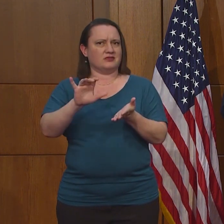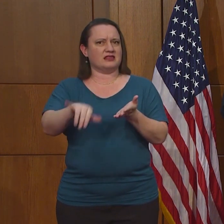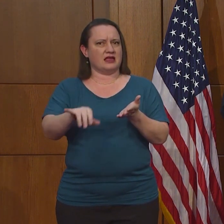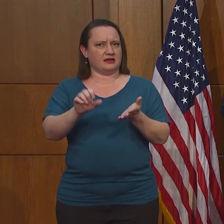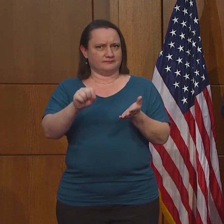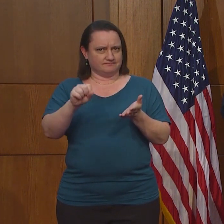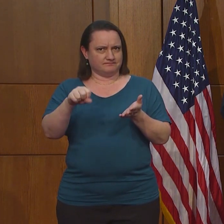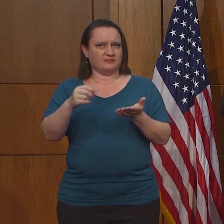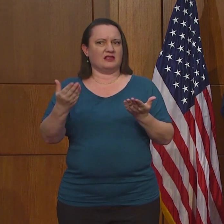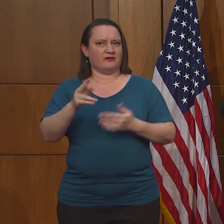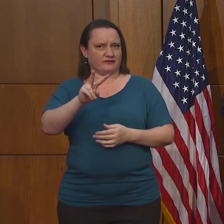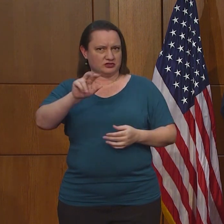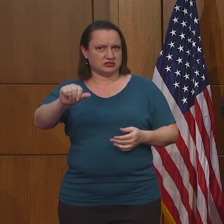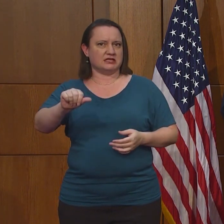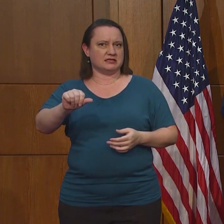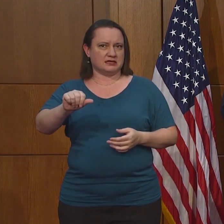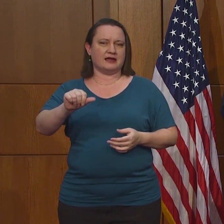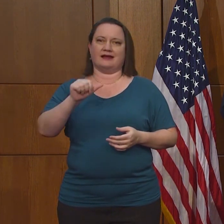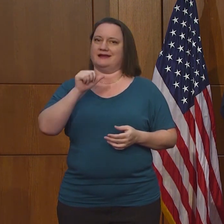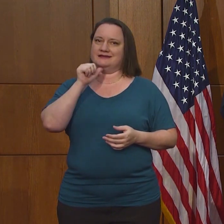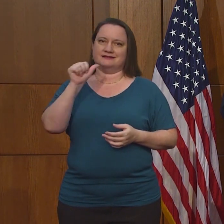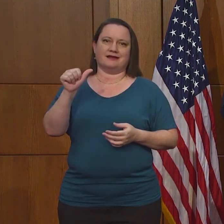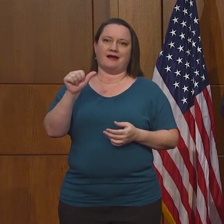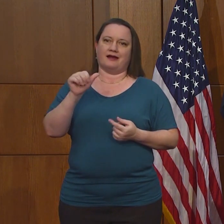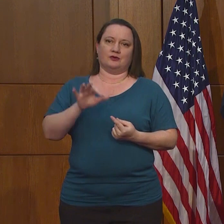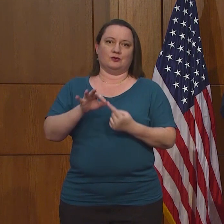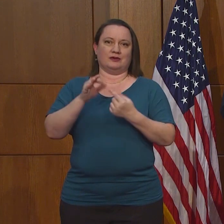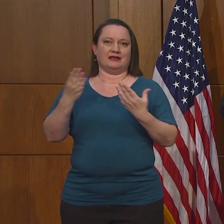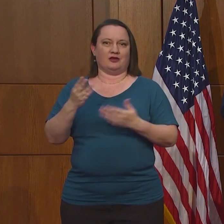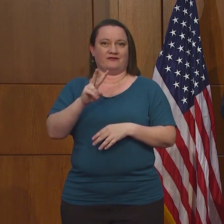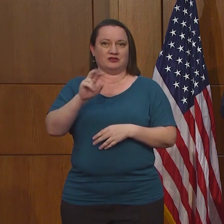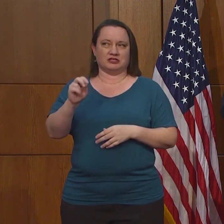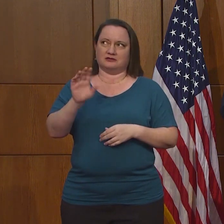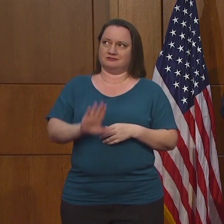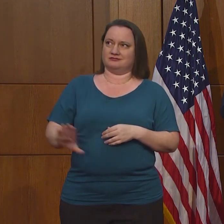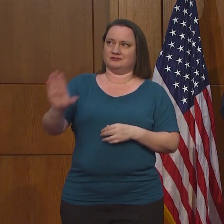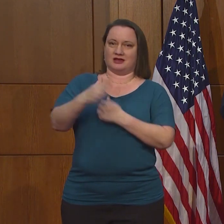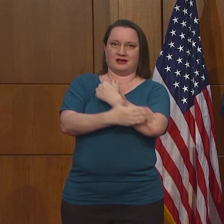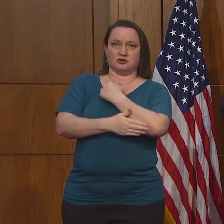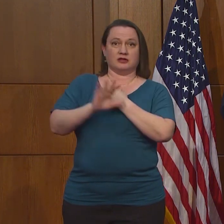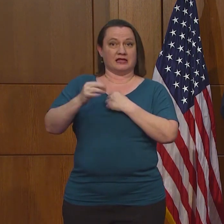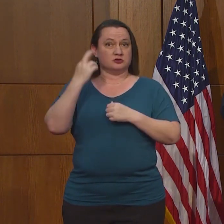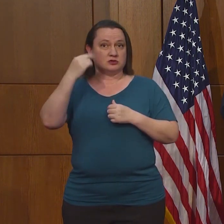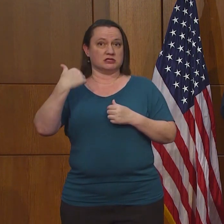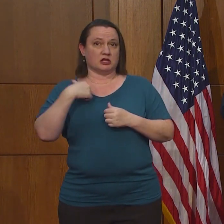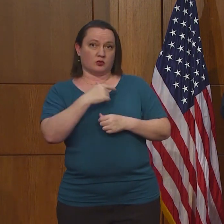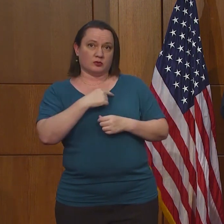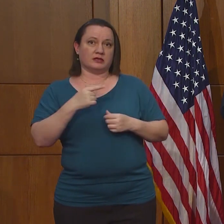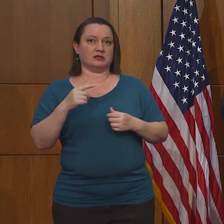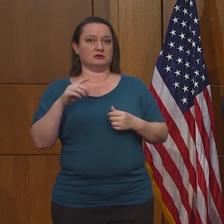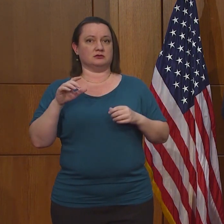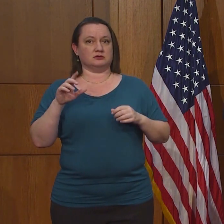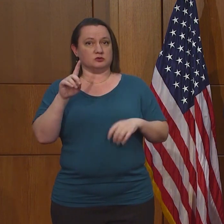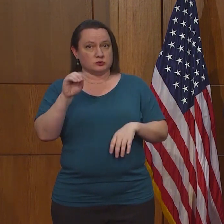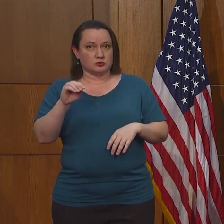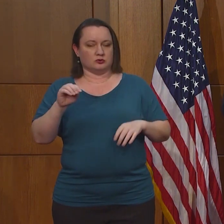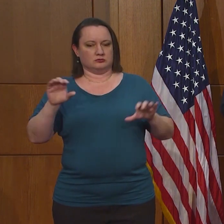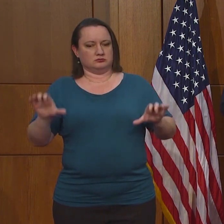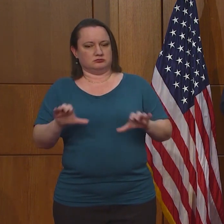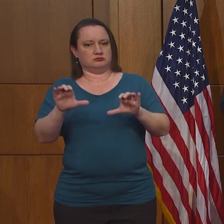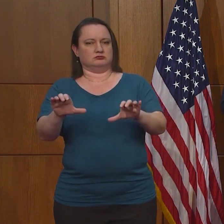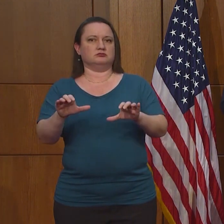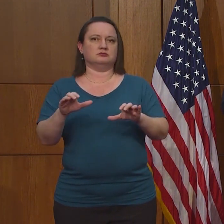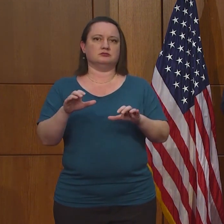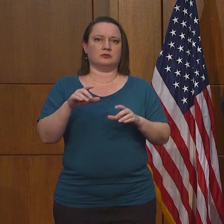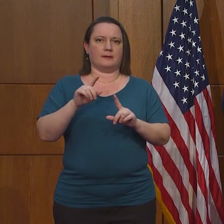demostrado, no son solo de Virginia, es parte de la razón por la que hacemos encuestas de punto de prevalencia para establecer